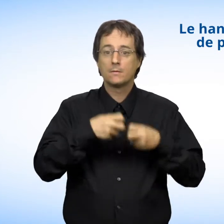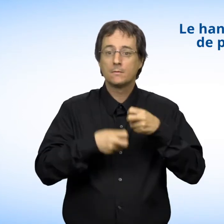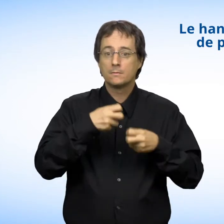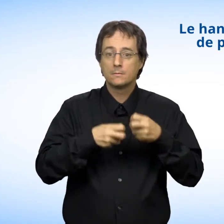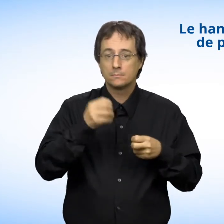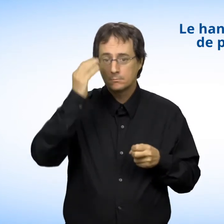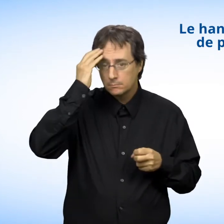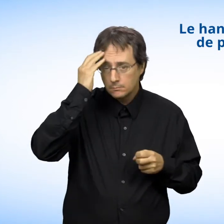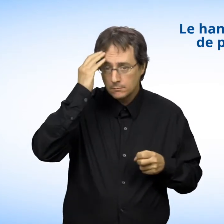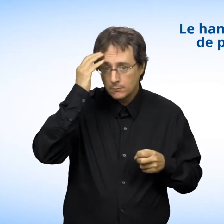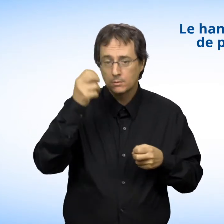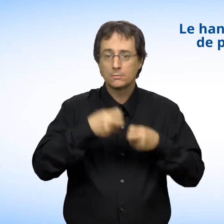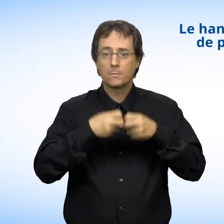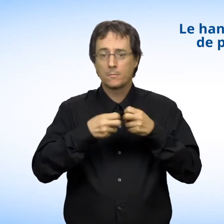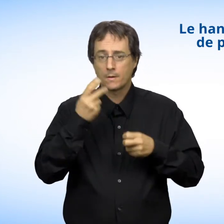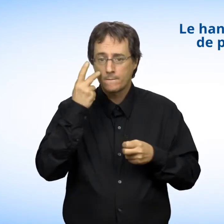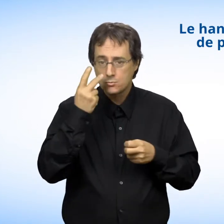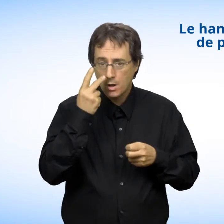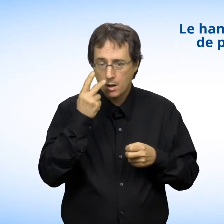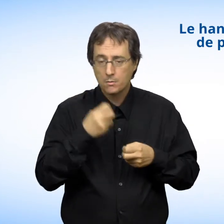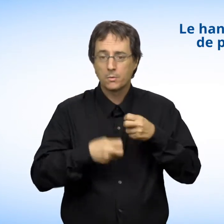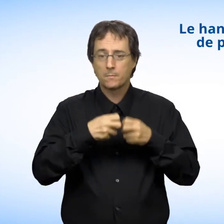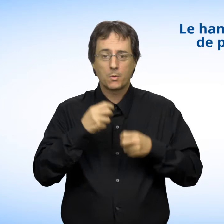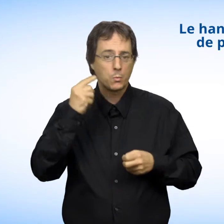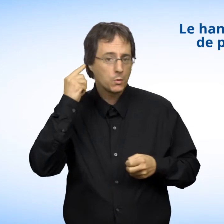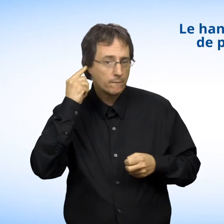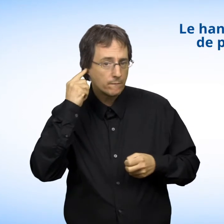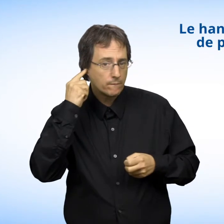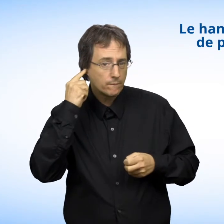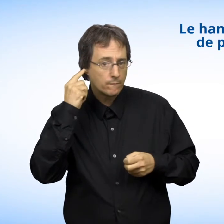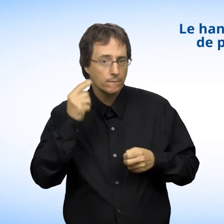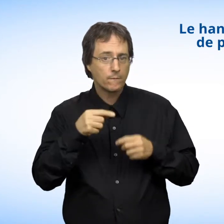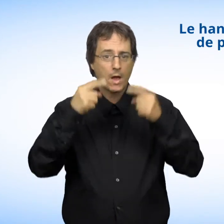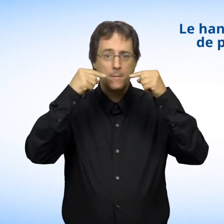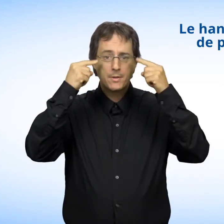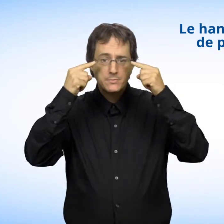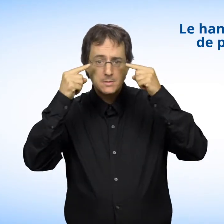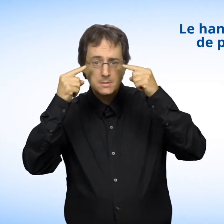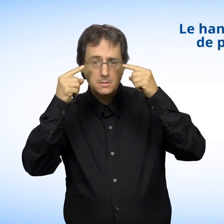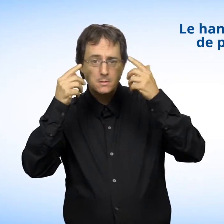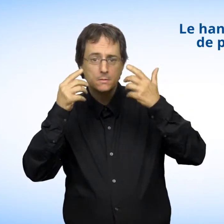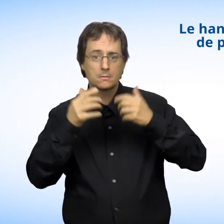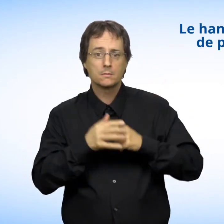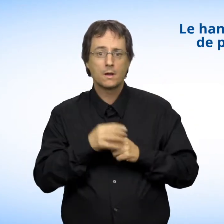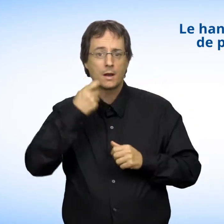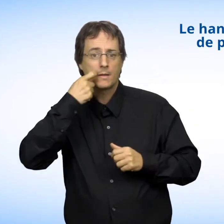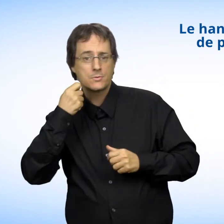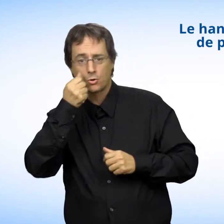souffrir de troubles mentaux, de troubles visuels ou auditifs, d'épilepsie, de